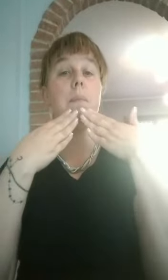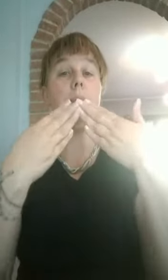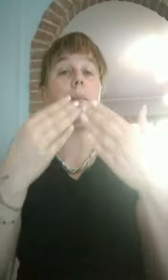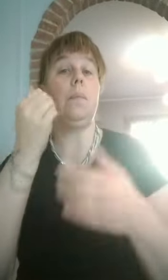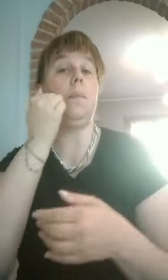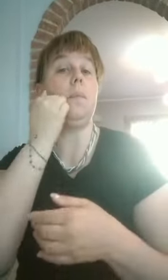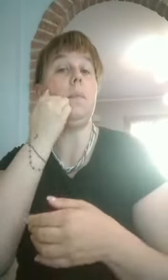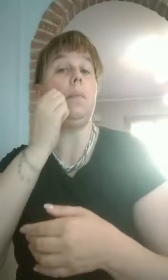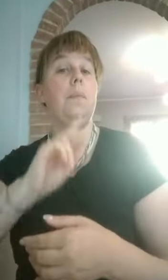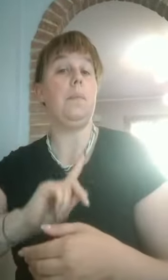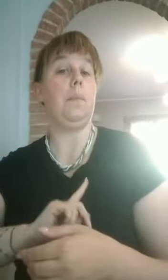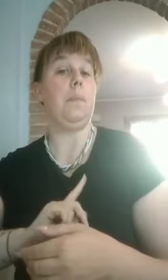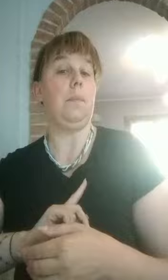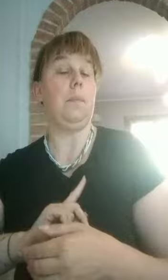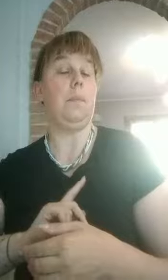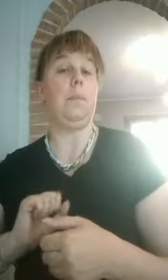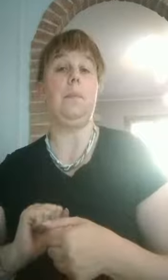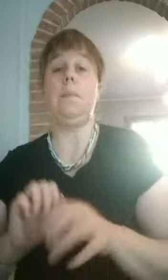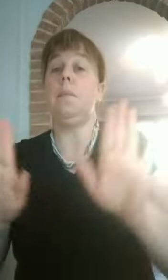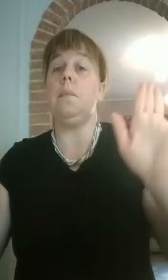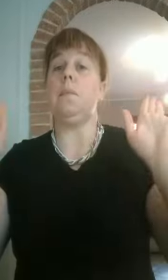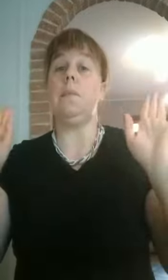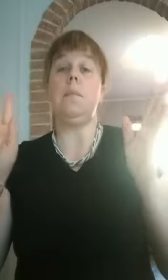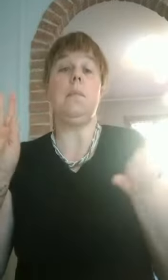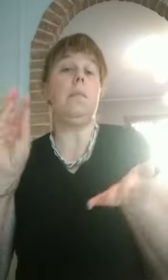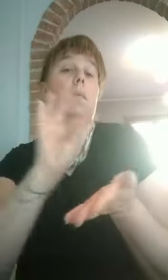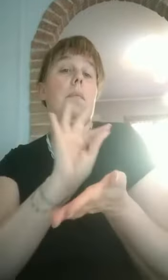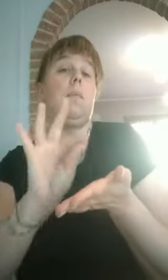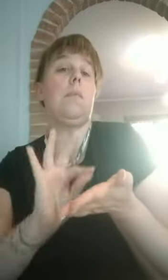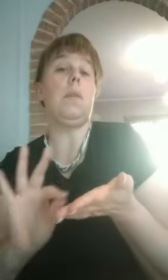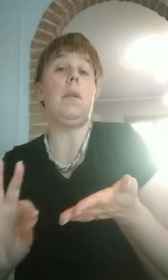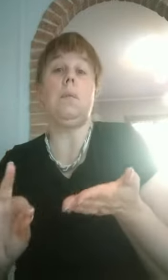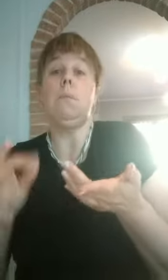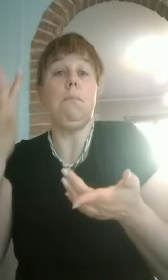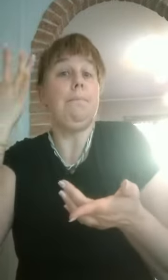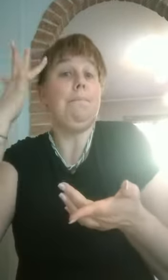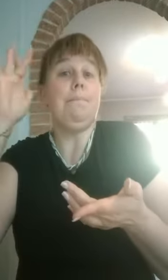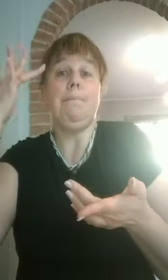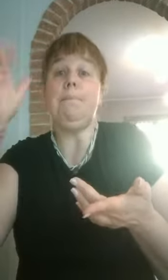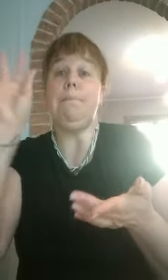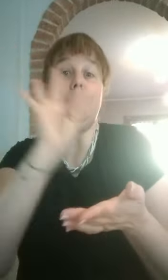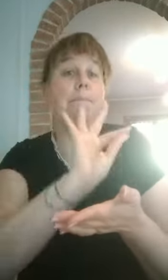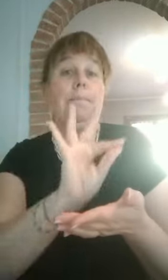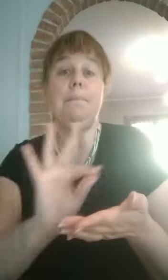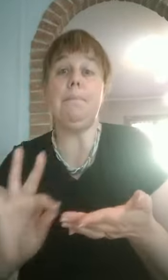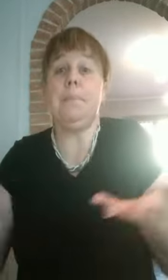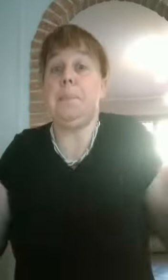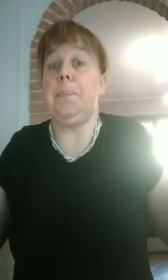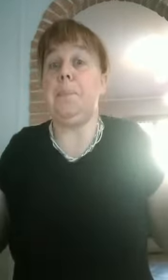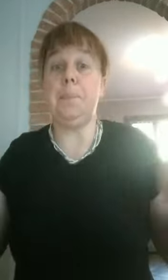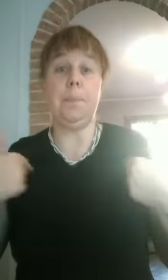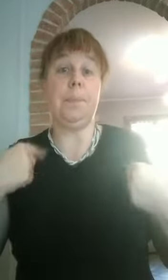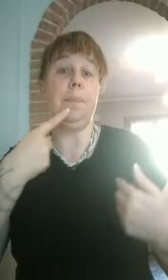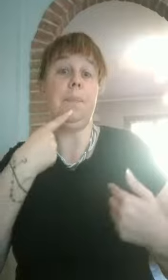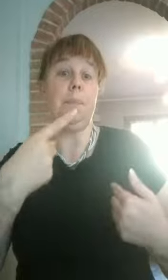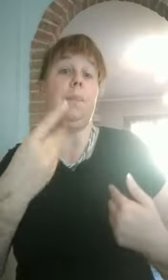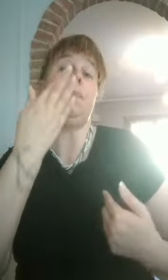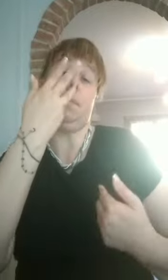mia. Ma il poeta ha risposto che il verso non gli viene, così ti dico solo, ti voglio tanto